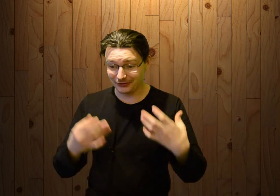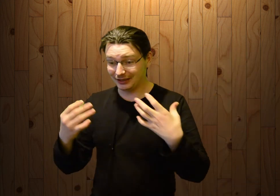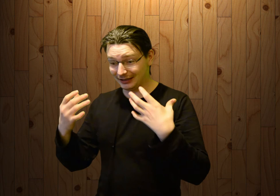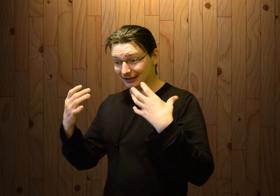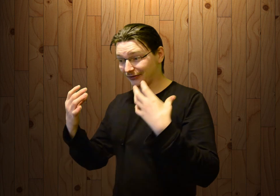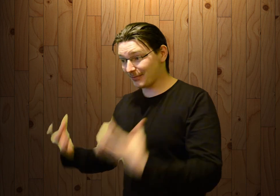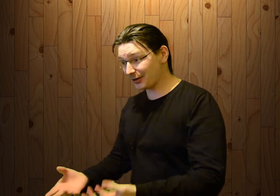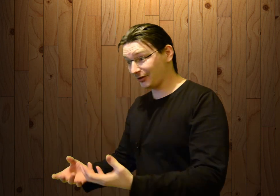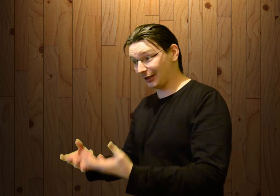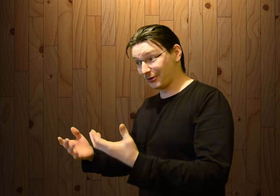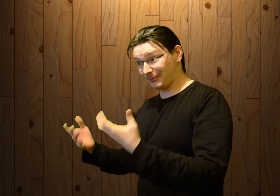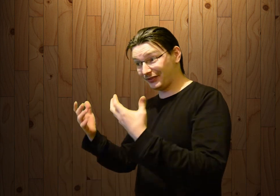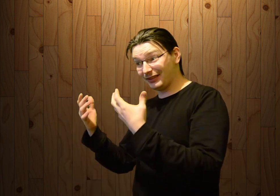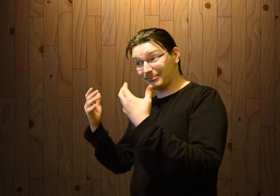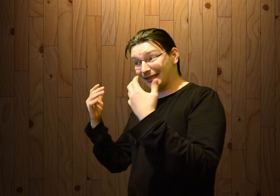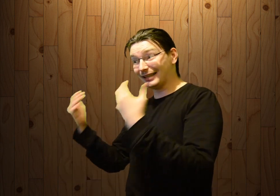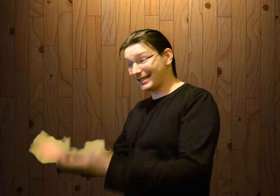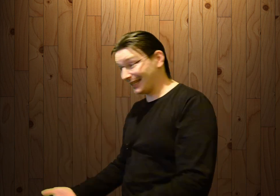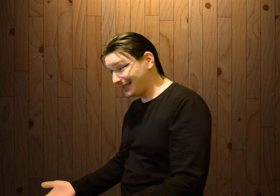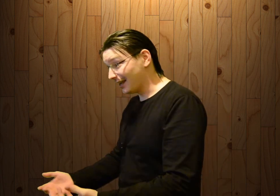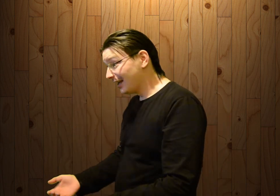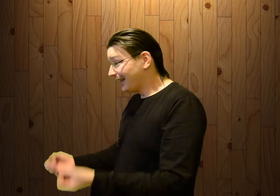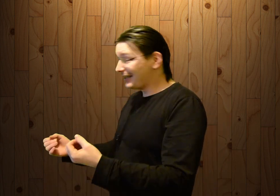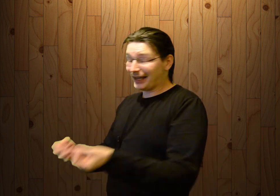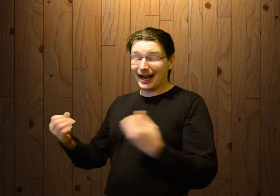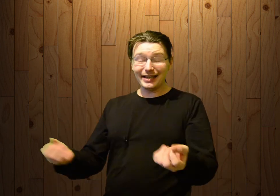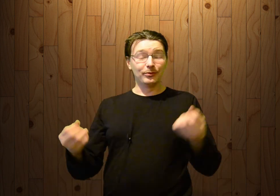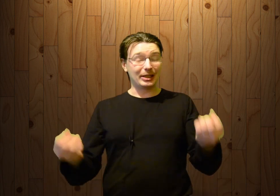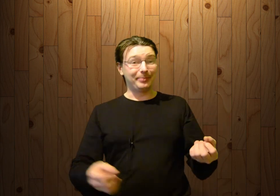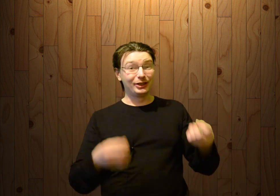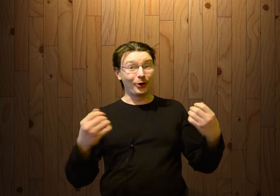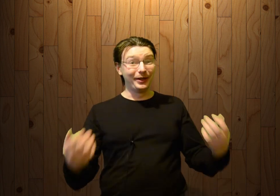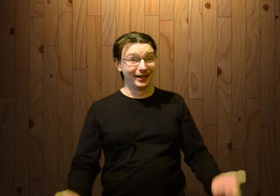информацию, данную по данной статье, я реально немножко подохуел.